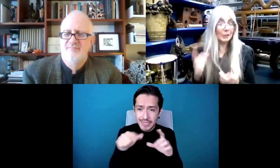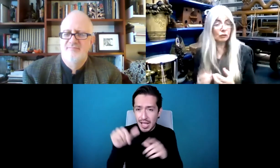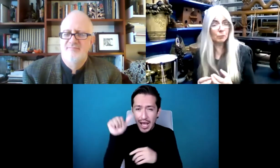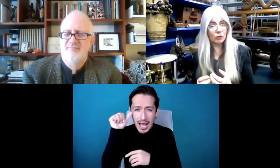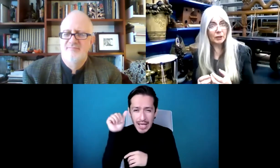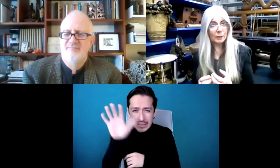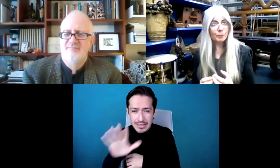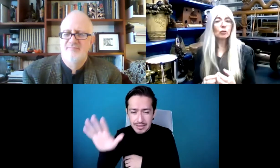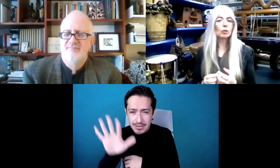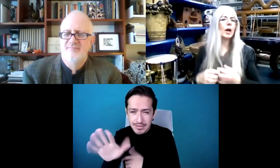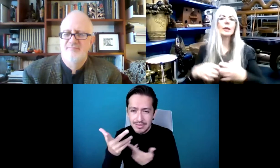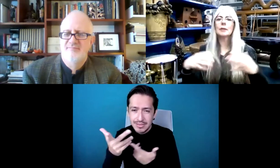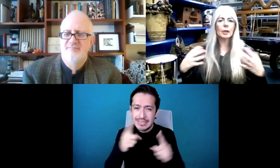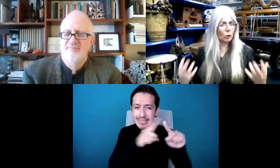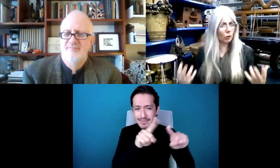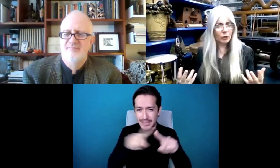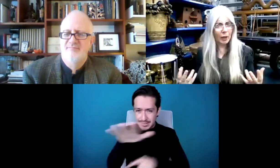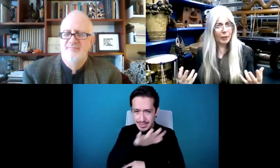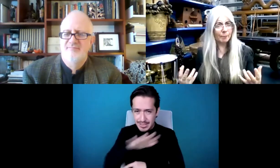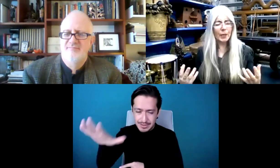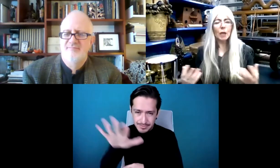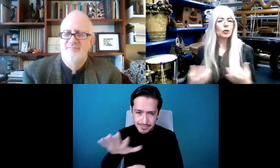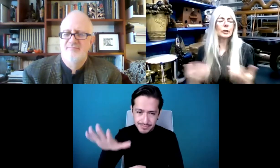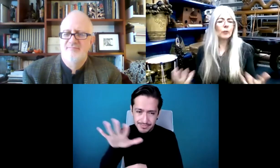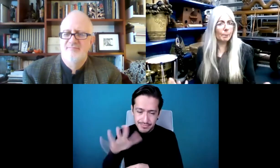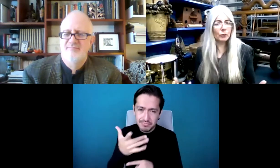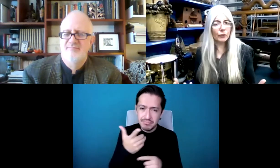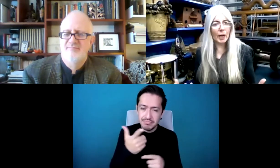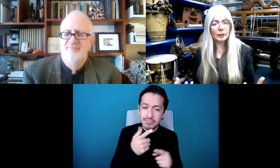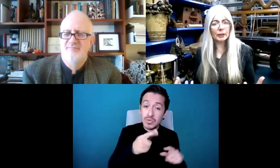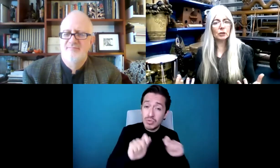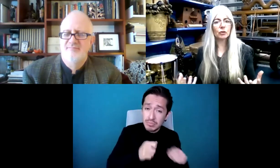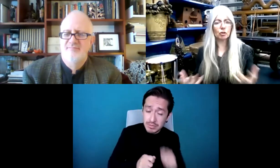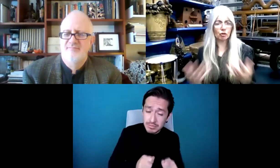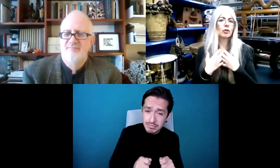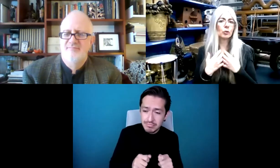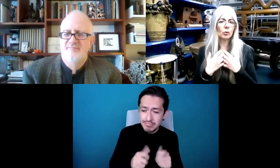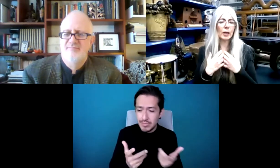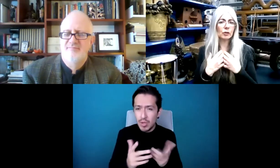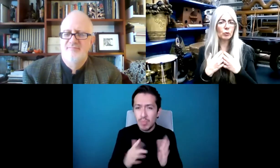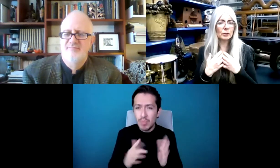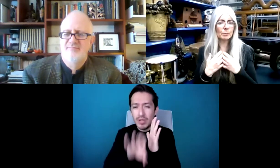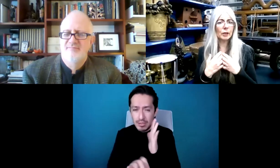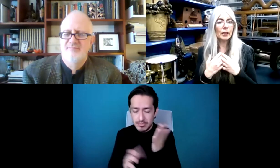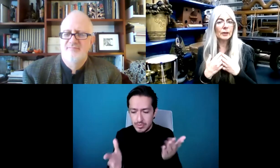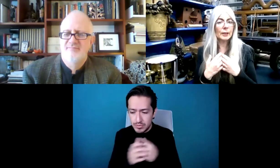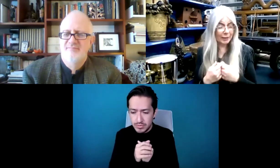de distintos territorios tocando una pieza. Y eso puede tomar mucho tiempo. Un ejemplo de eso es,